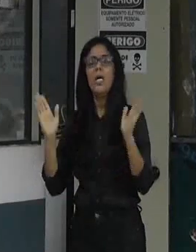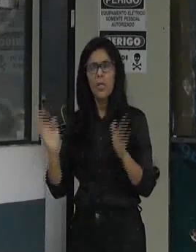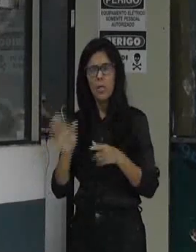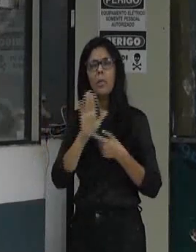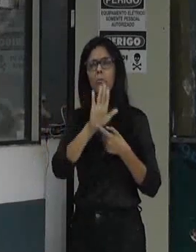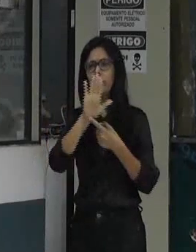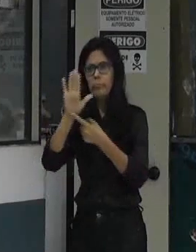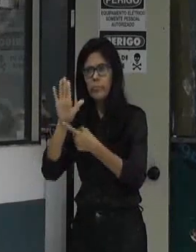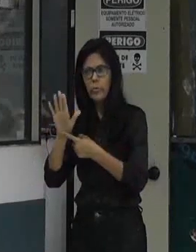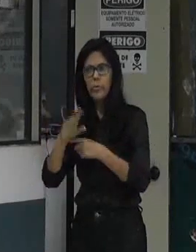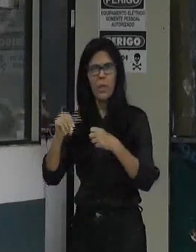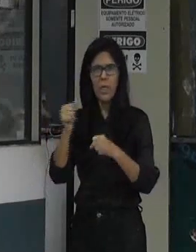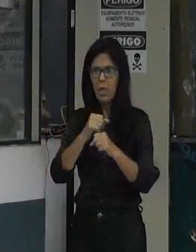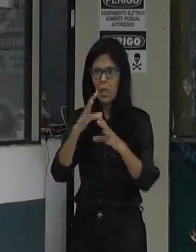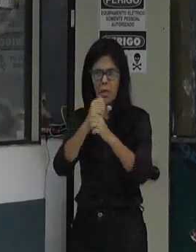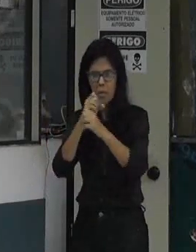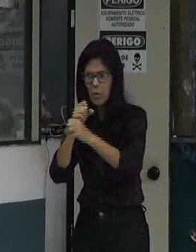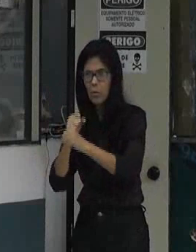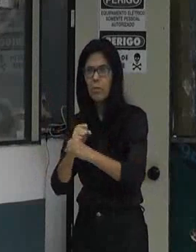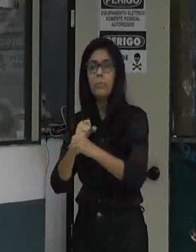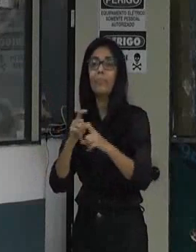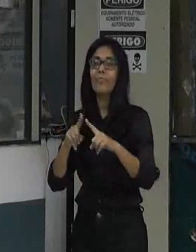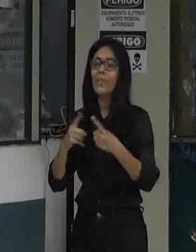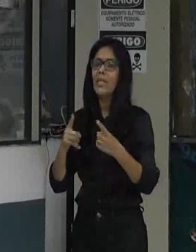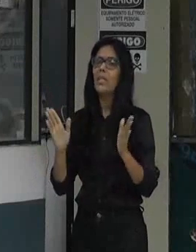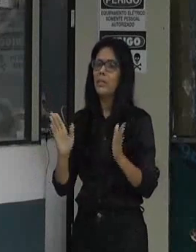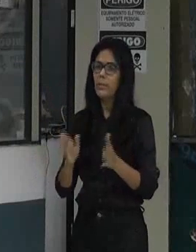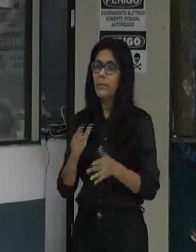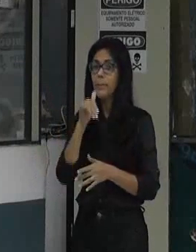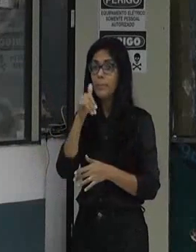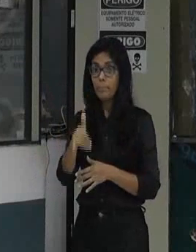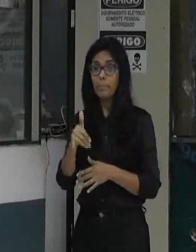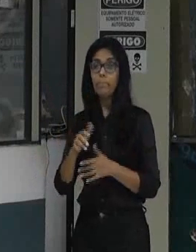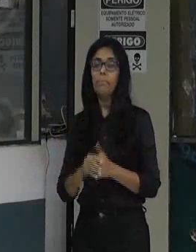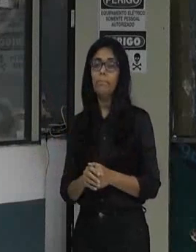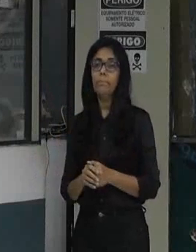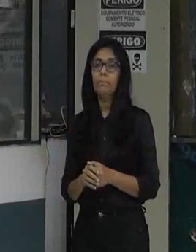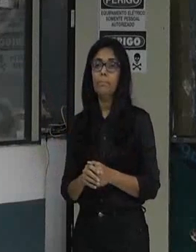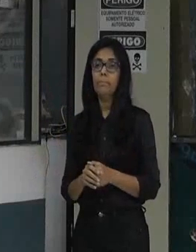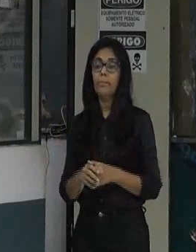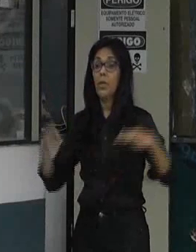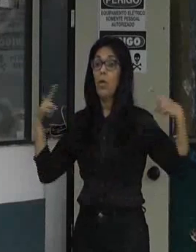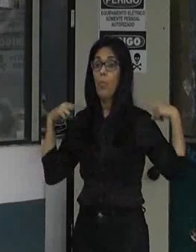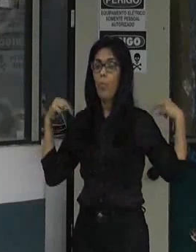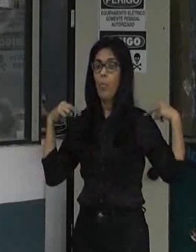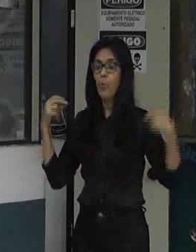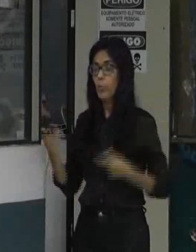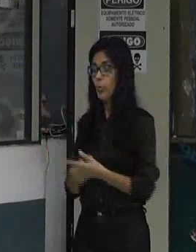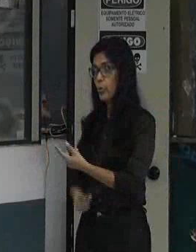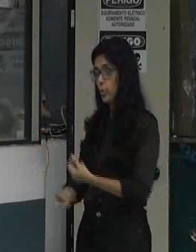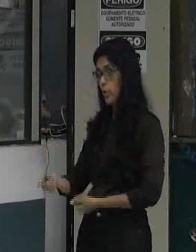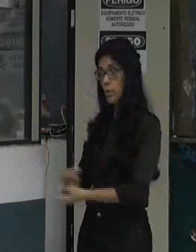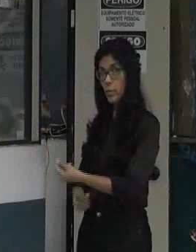feito. Então a questão do motocobra, como eu já falei várias vezes, mais do que a questão de